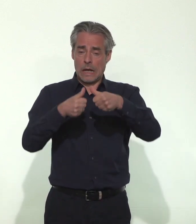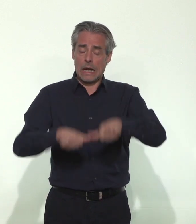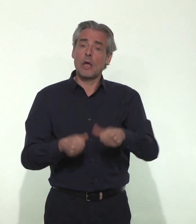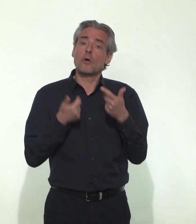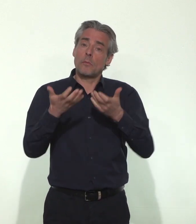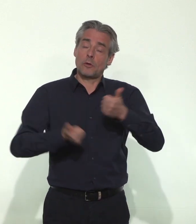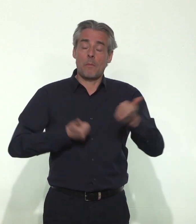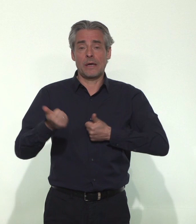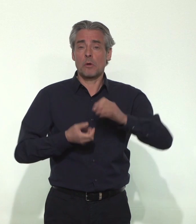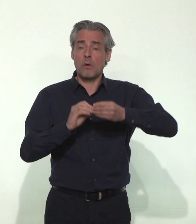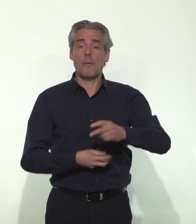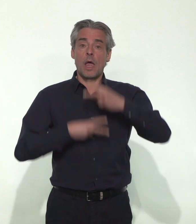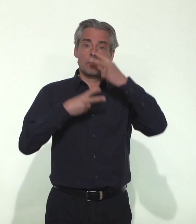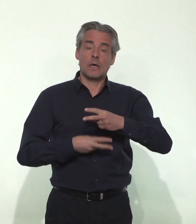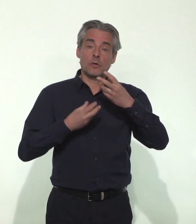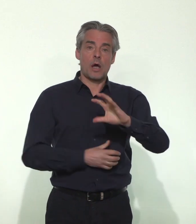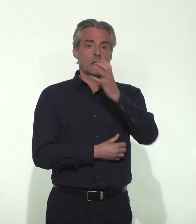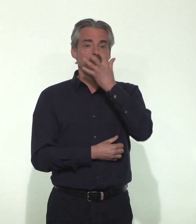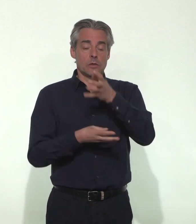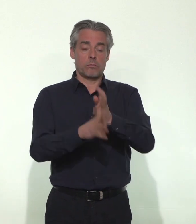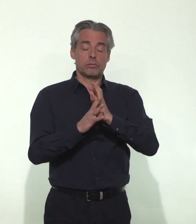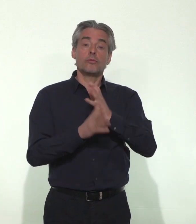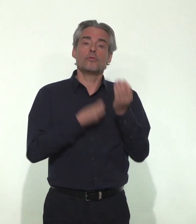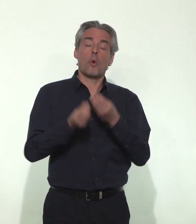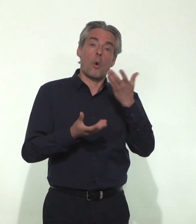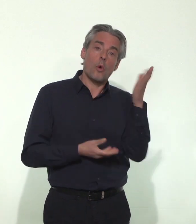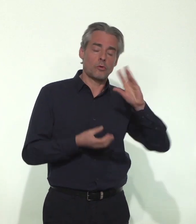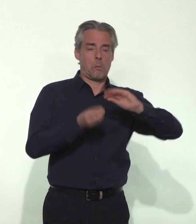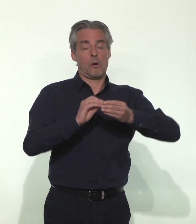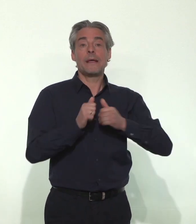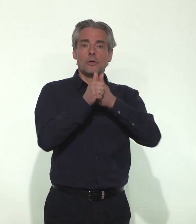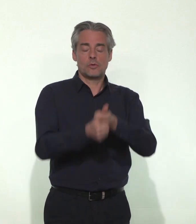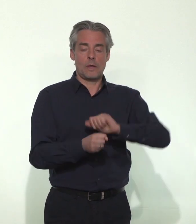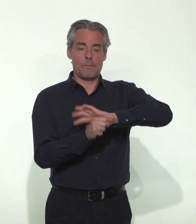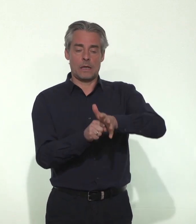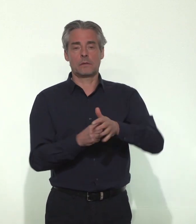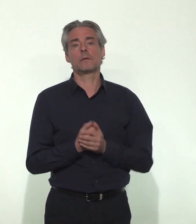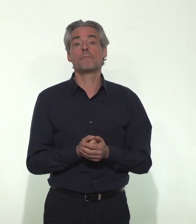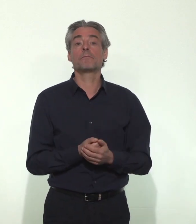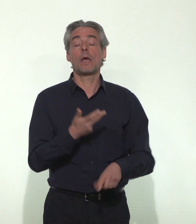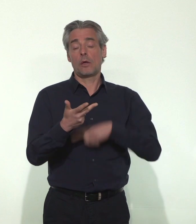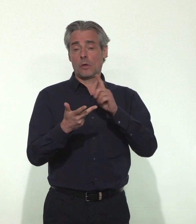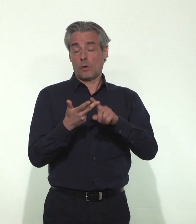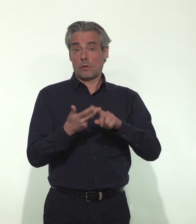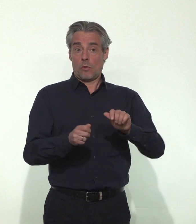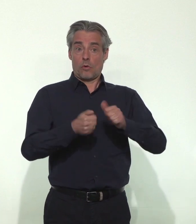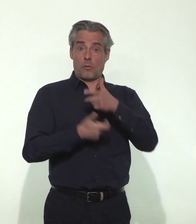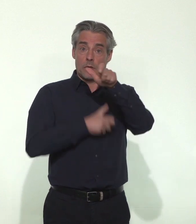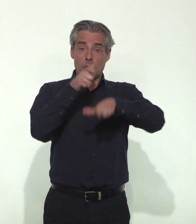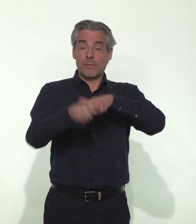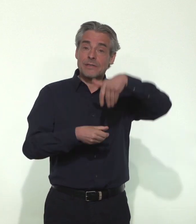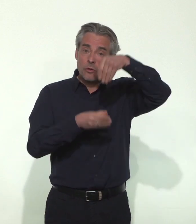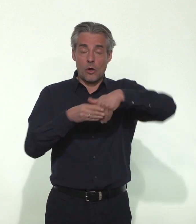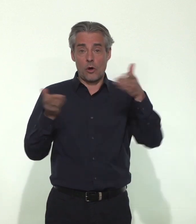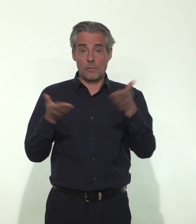réanimation pour détresse respiratoire ou pour une autre défaillance grave liée à la maladie Covid et le nombre total de malades